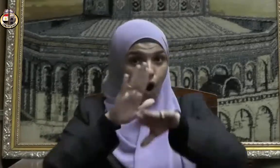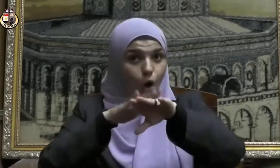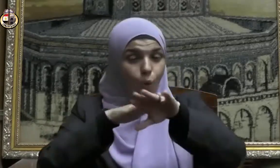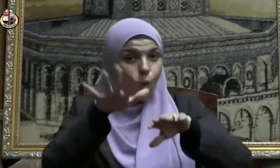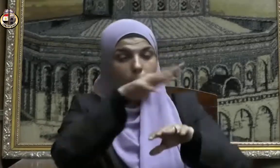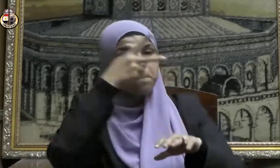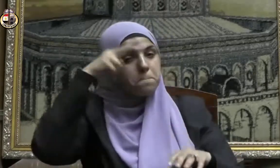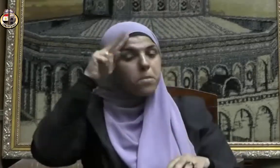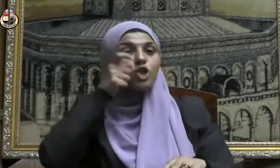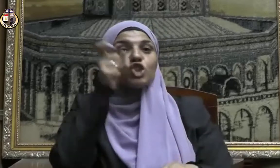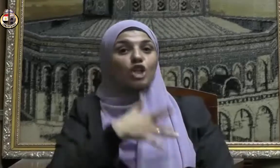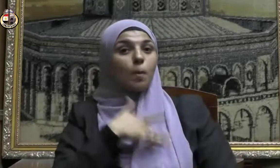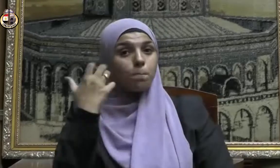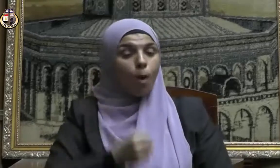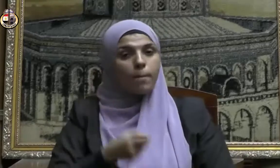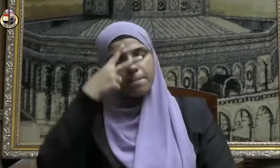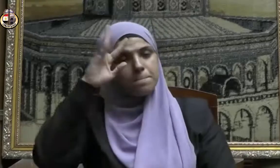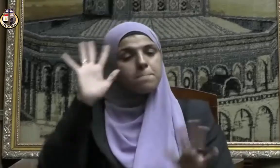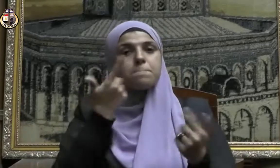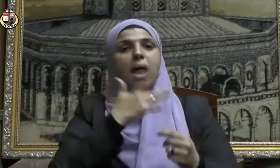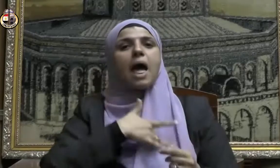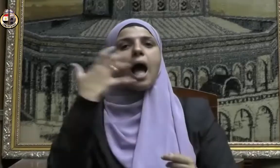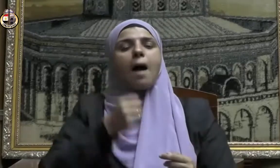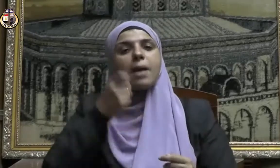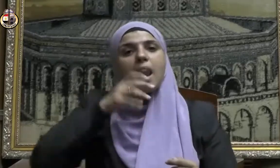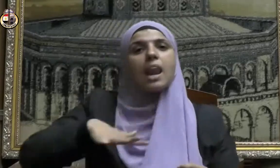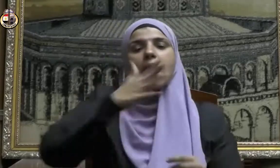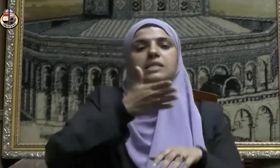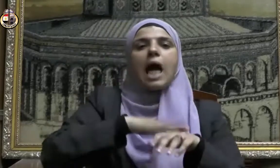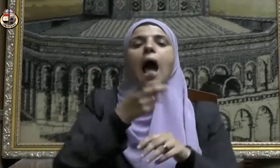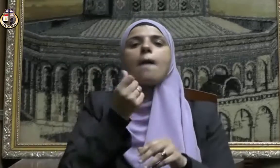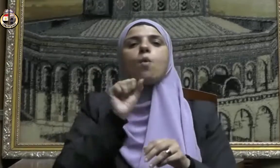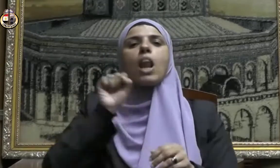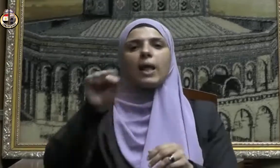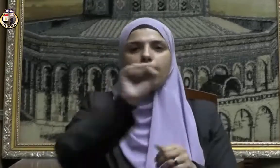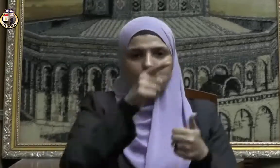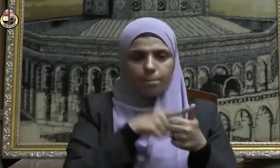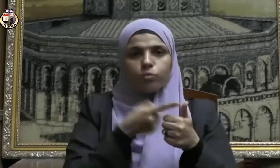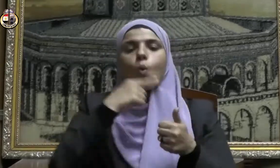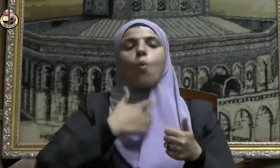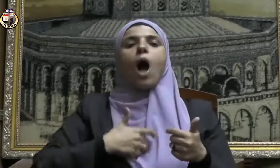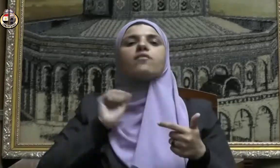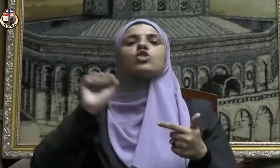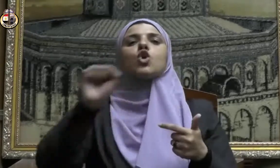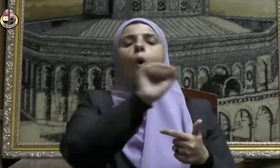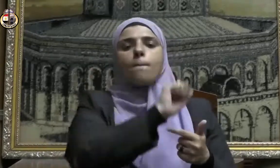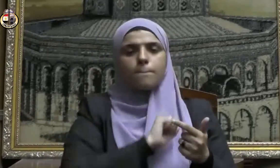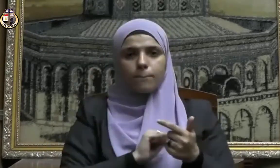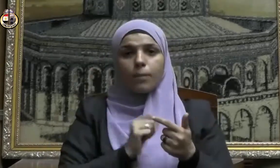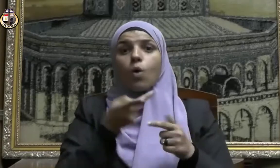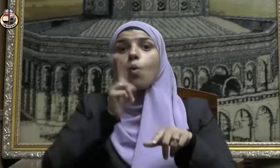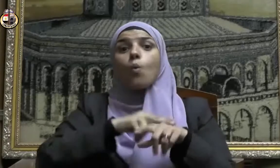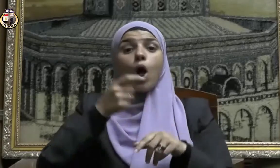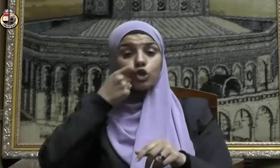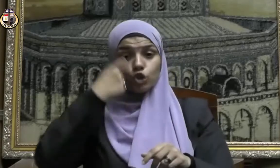بالمؤمن من أمنه الناس على أموالهم وأنفسهم والمسلم